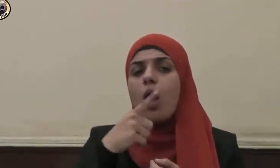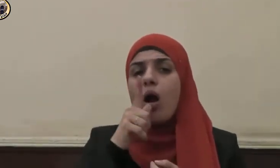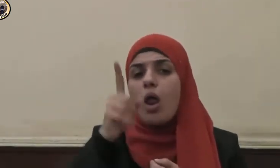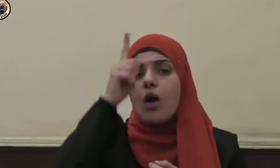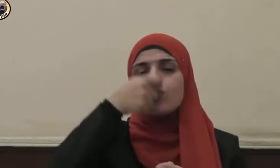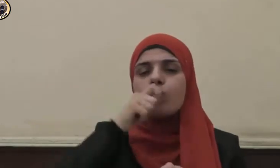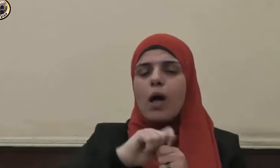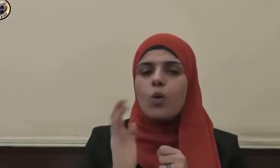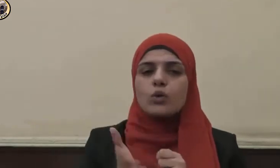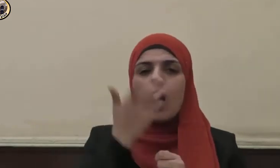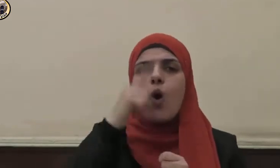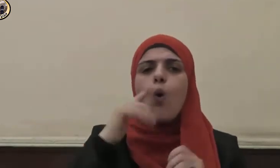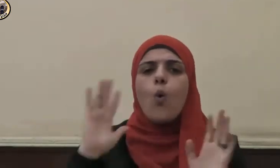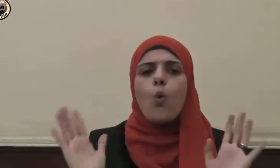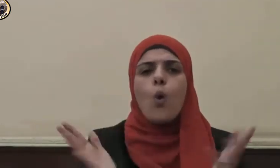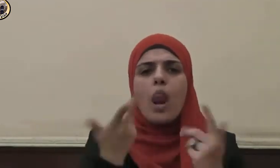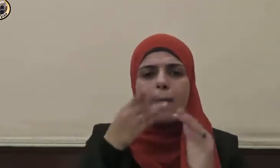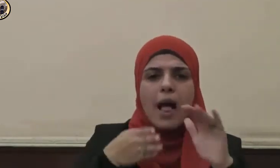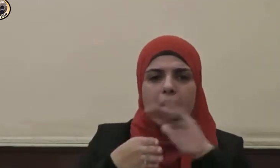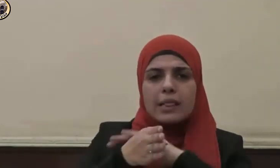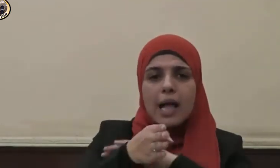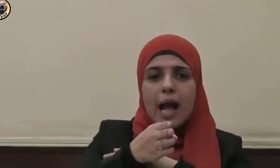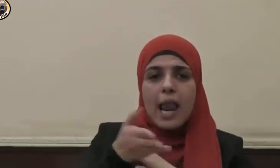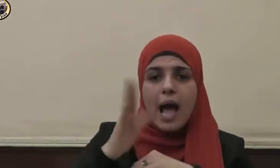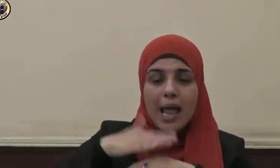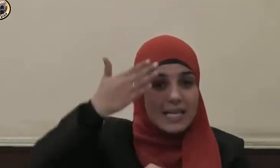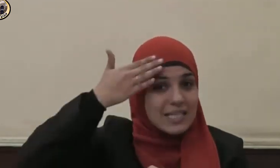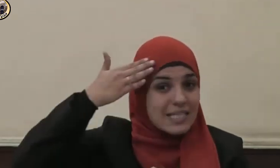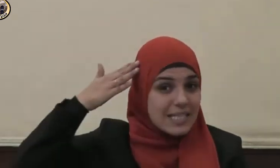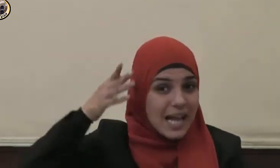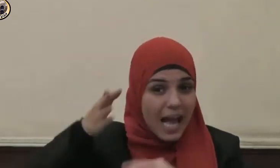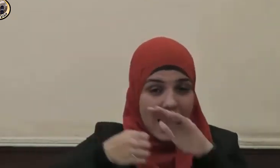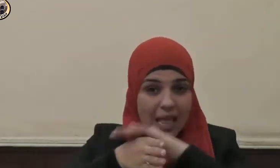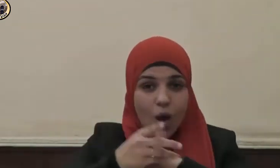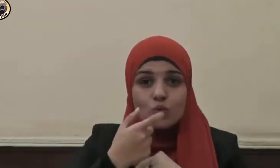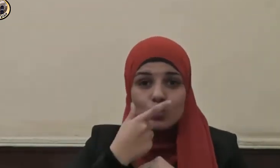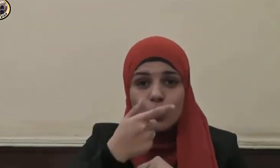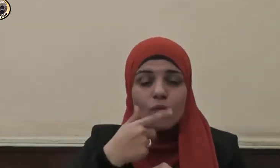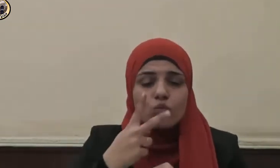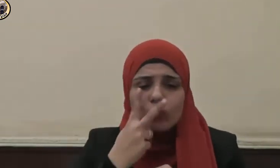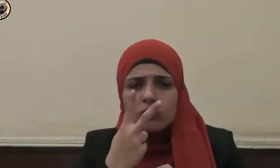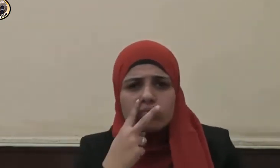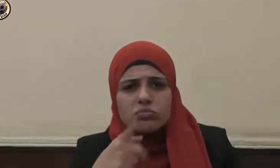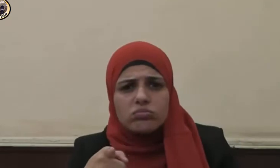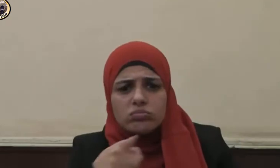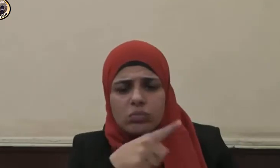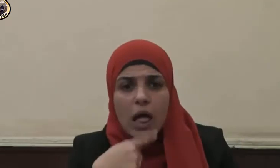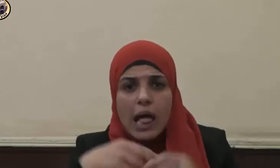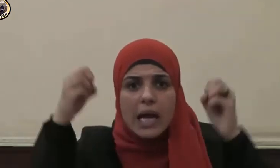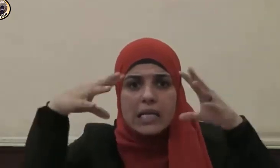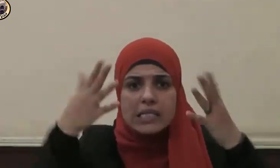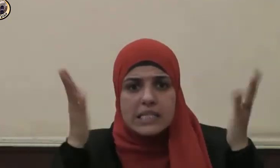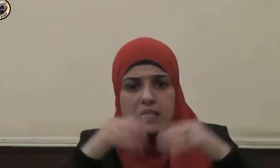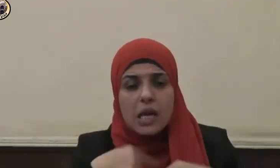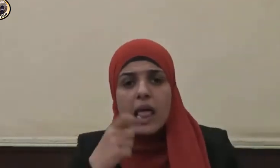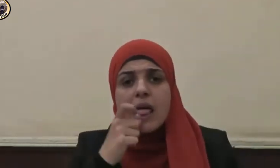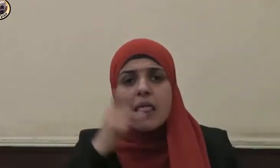كلما دخل عليها زكريا المحراب وجد عندها رزقا قال يا مريم أن لك